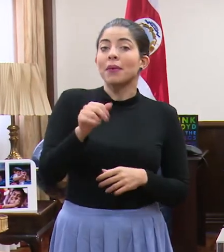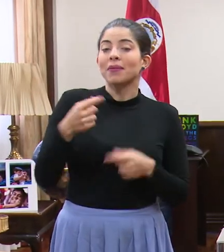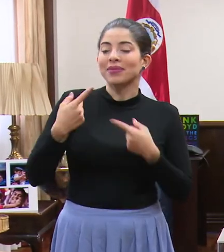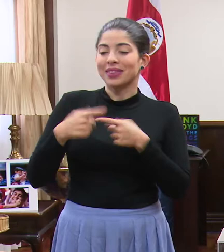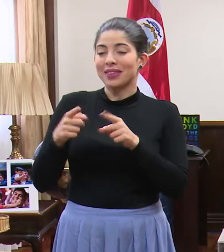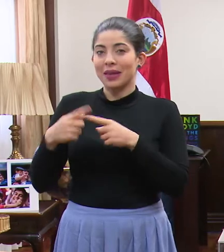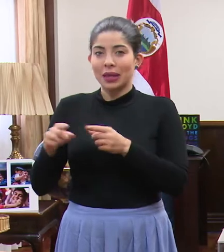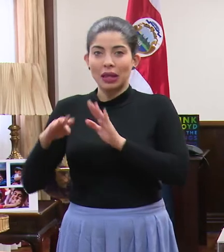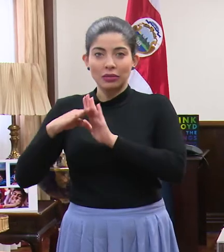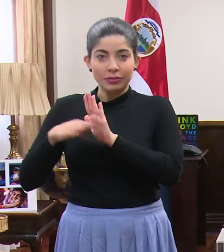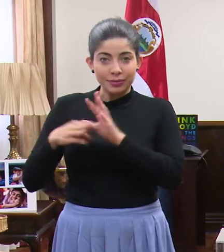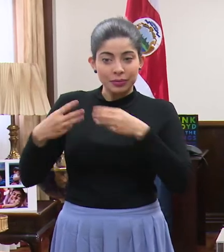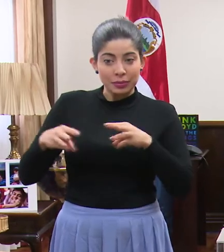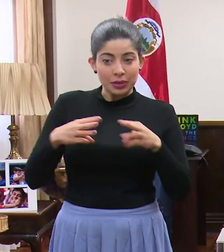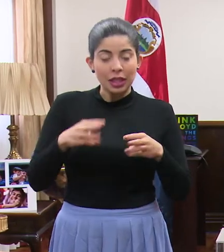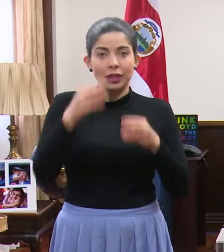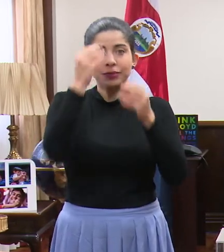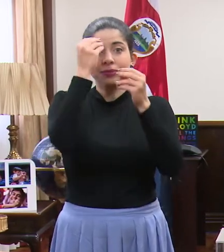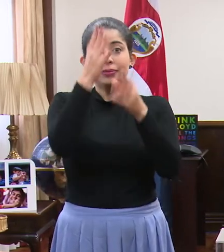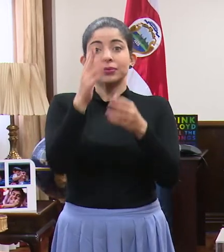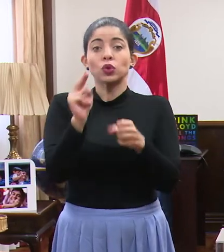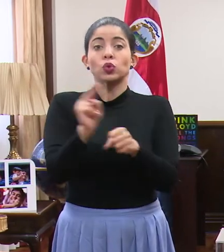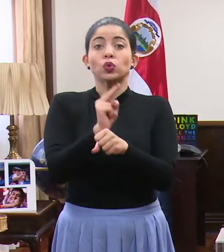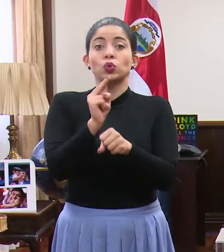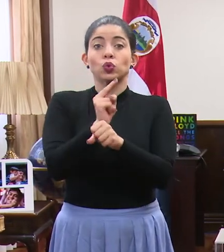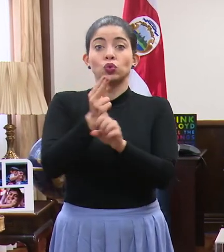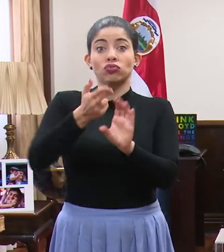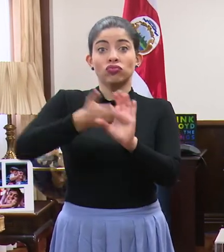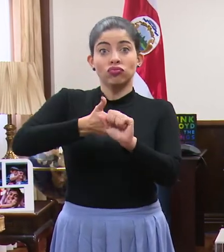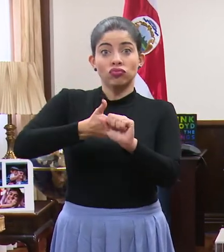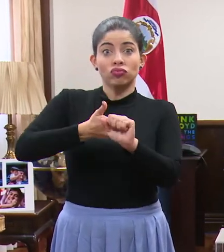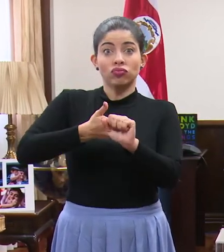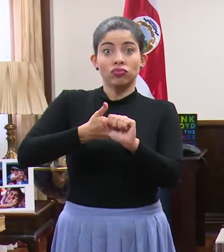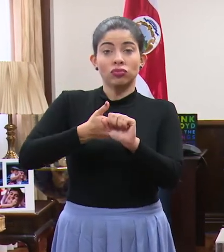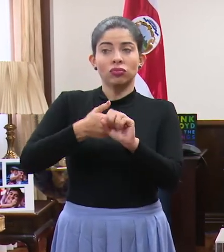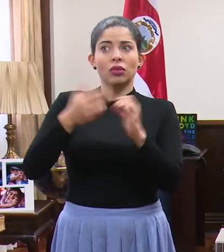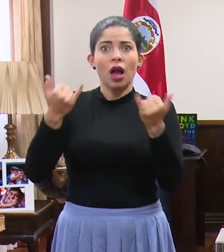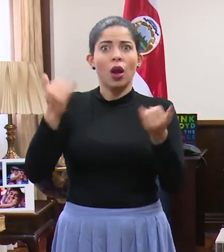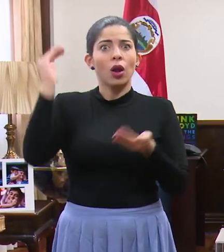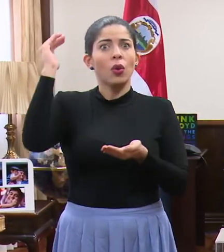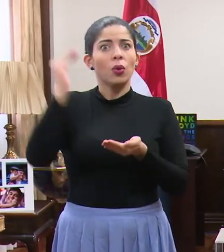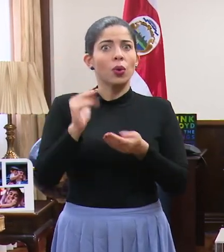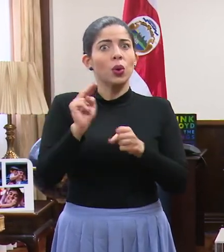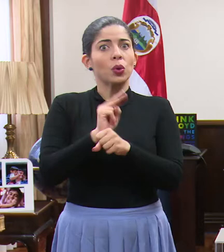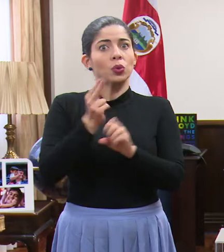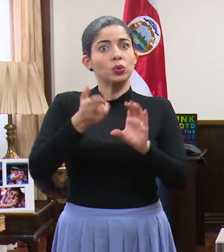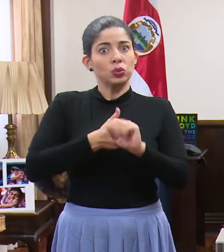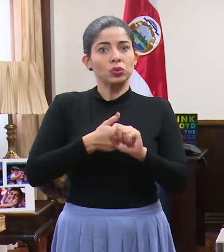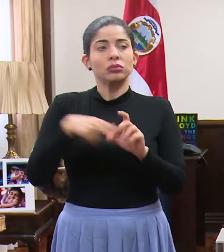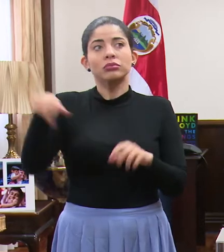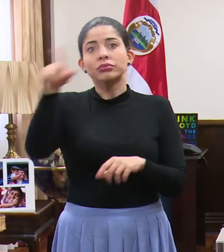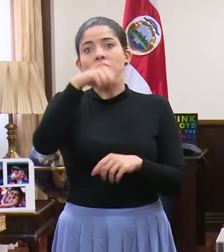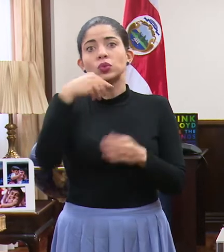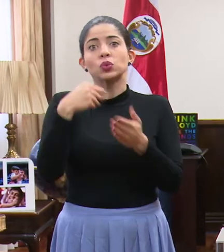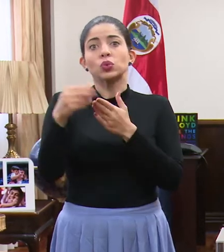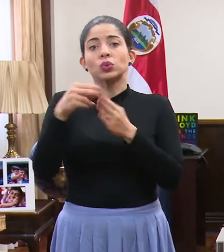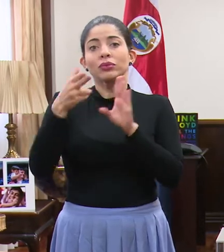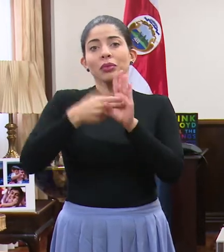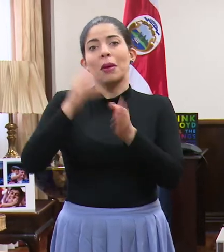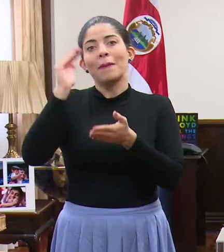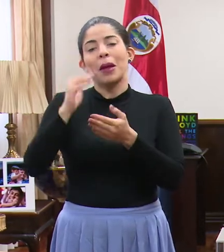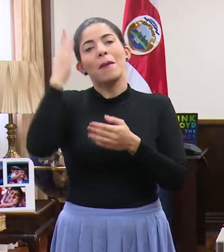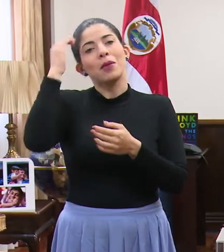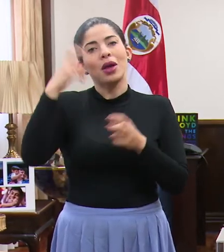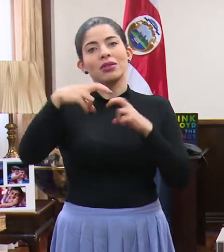medidas se informa que el consumo de combustibles más bien ha bajado en el país. Tenemos una baja del consumo porque hay